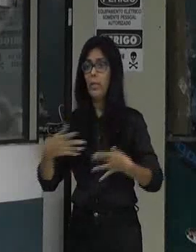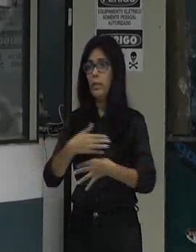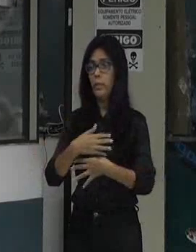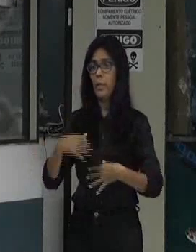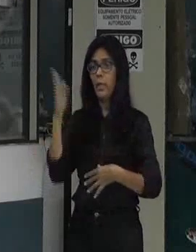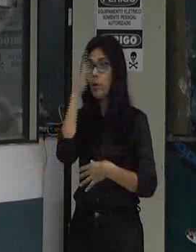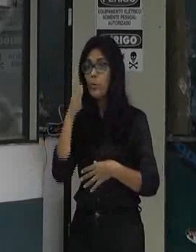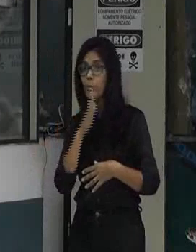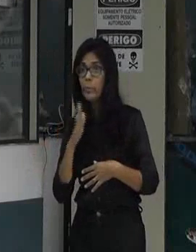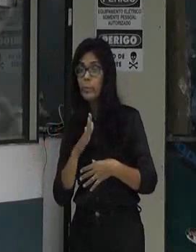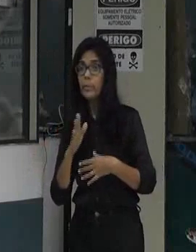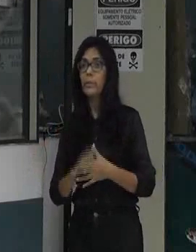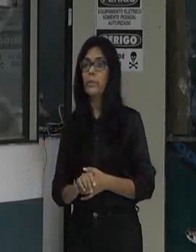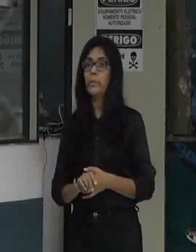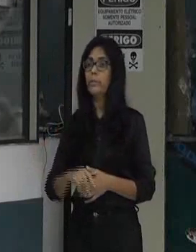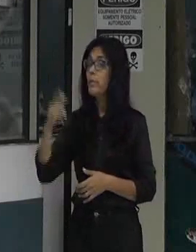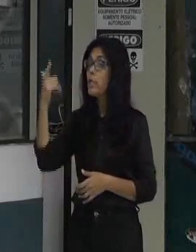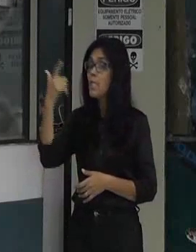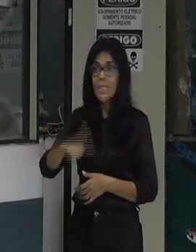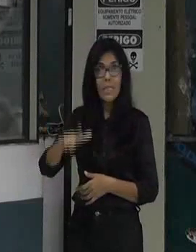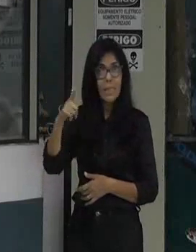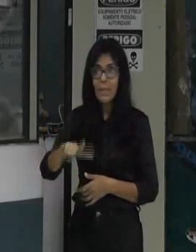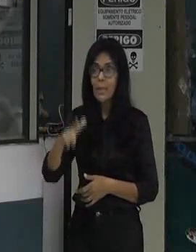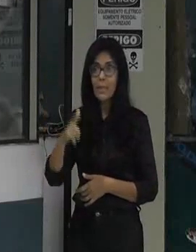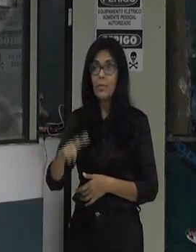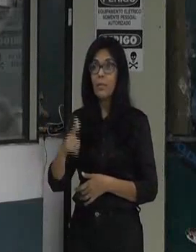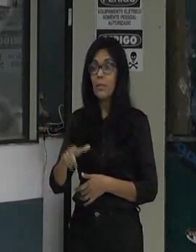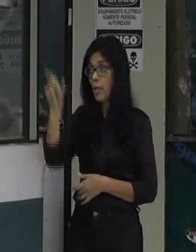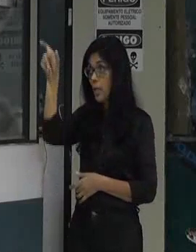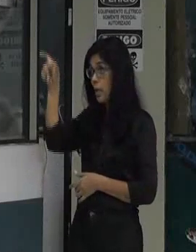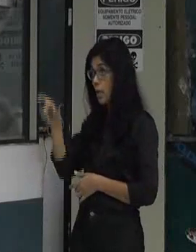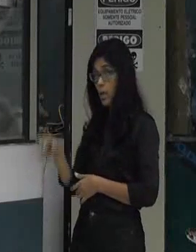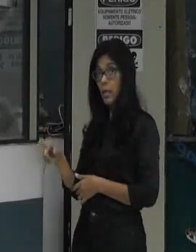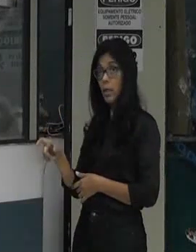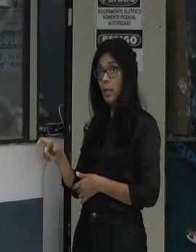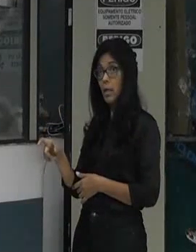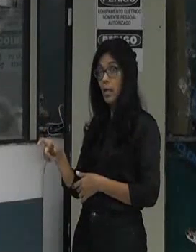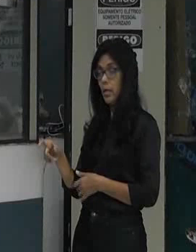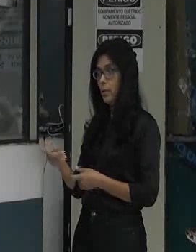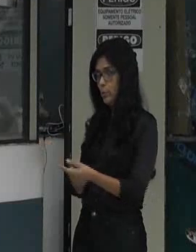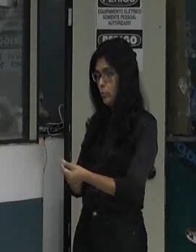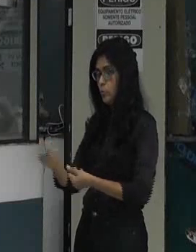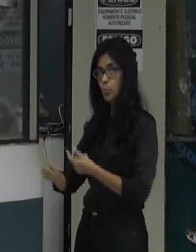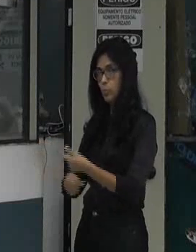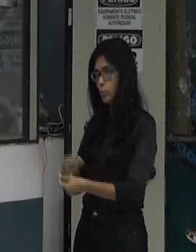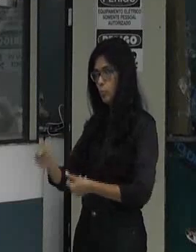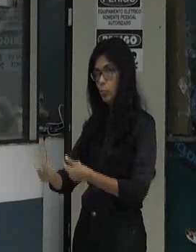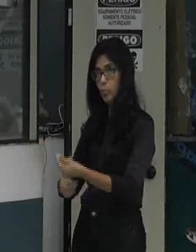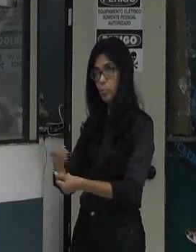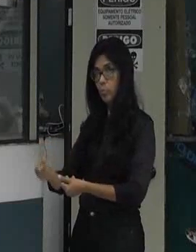é de não ser a figura do cobrador desde que tenha a vida em trás sempre